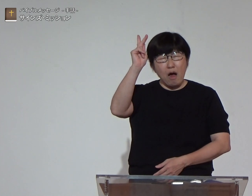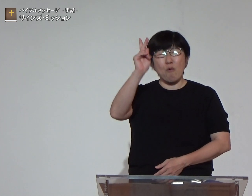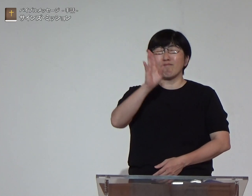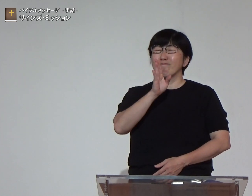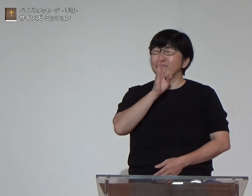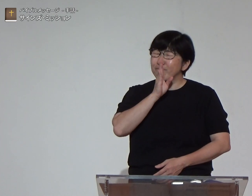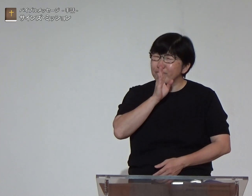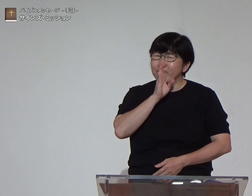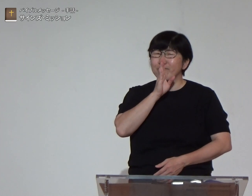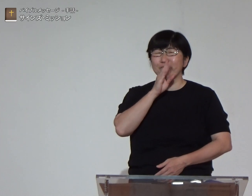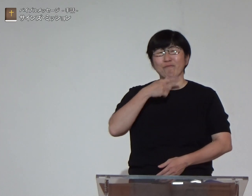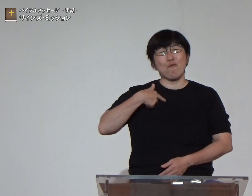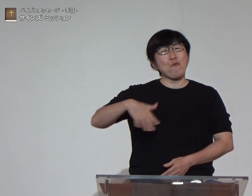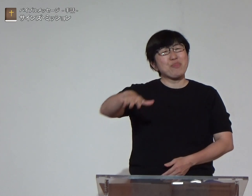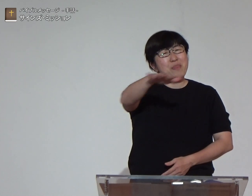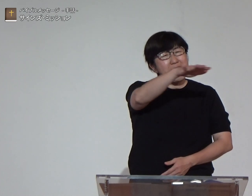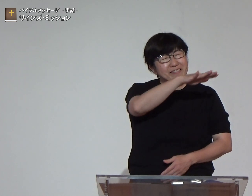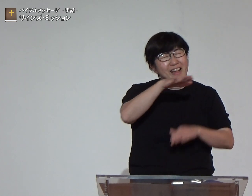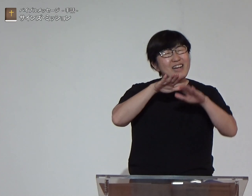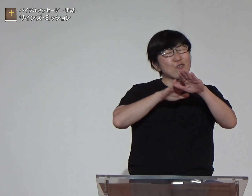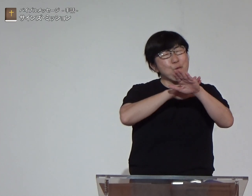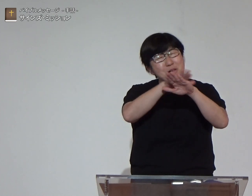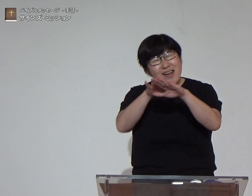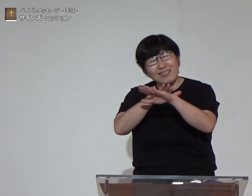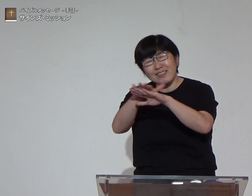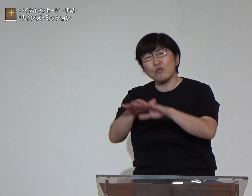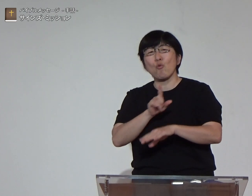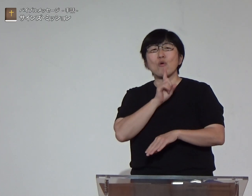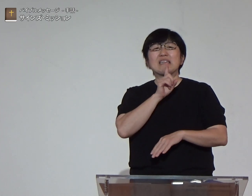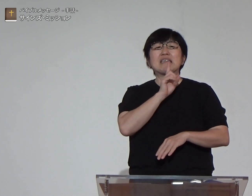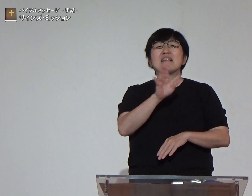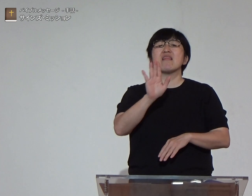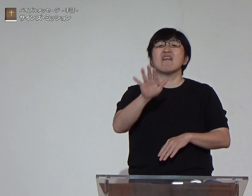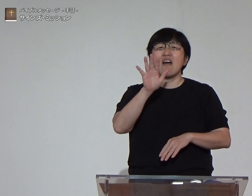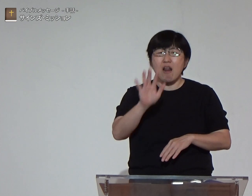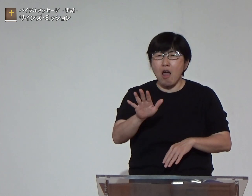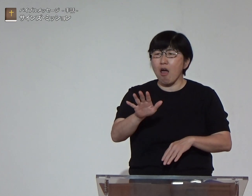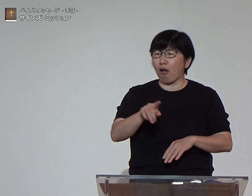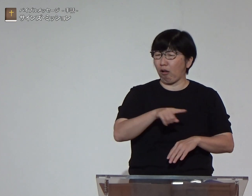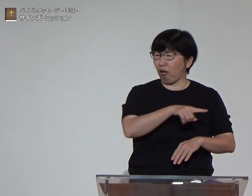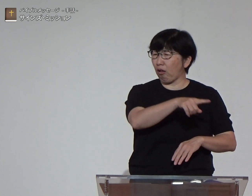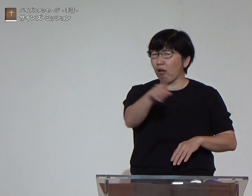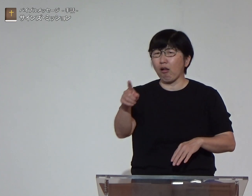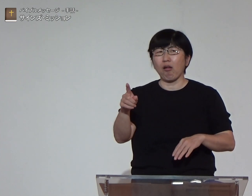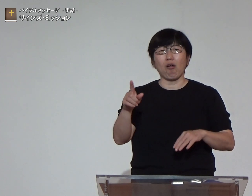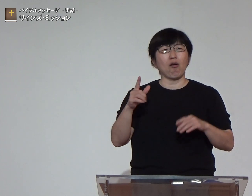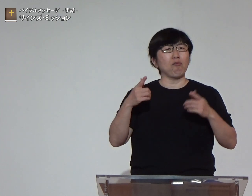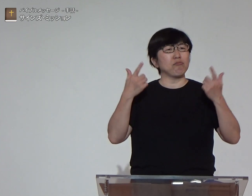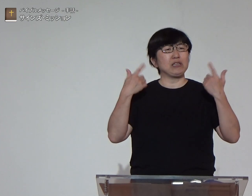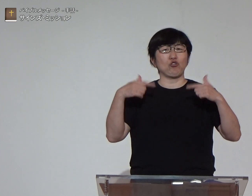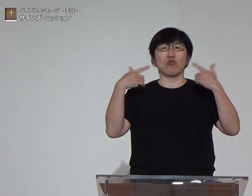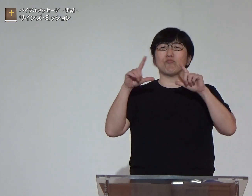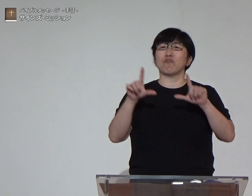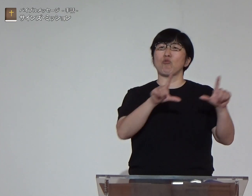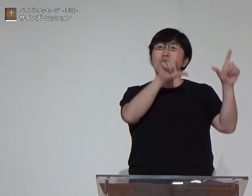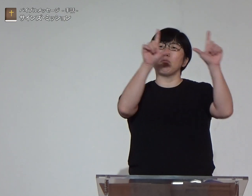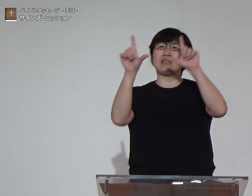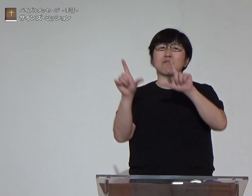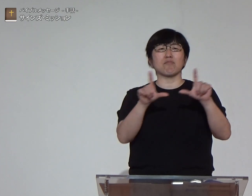神様は本当に私たちを愛しているというのにこのように普